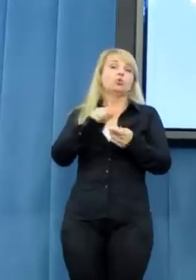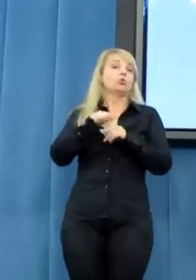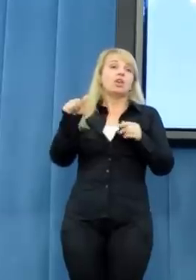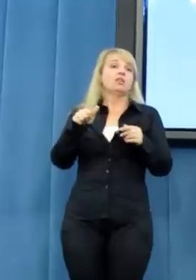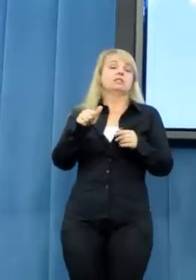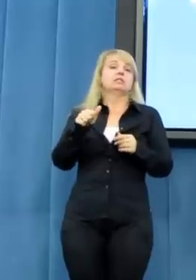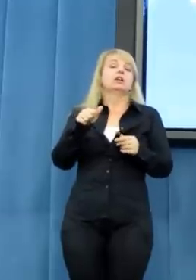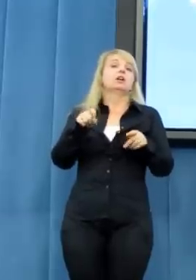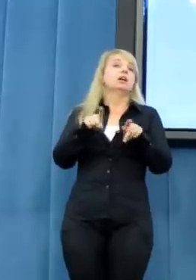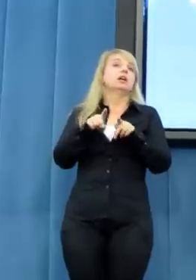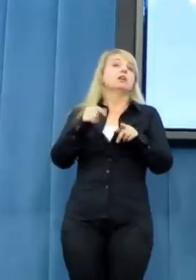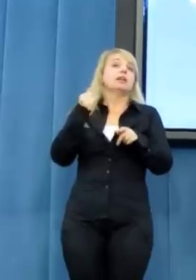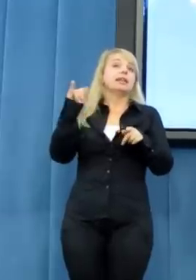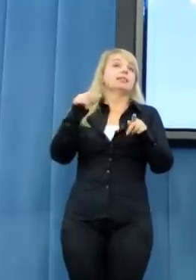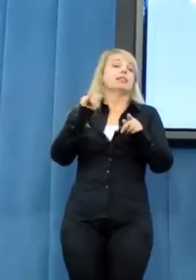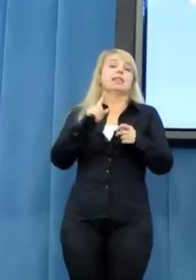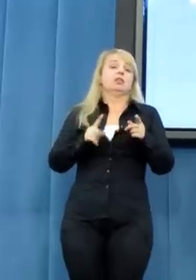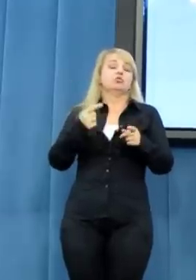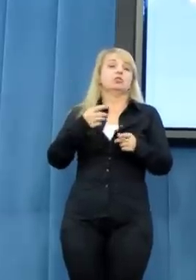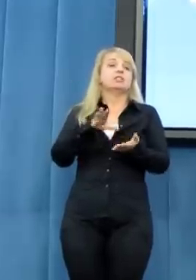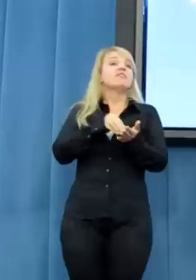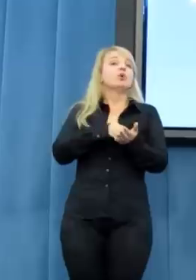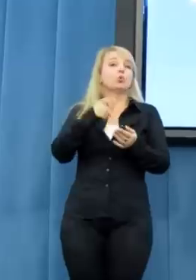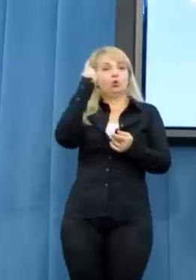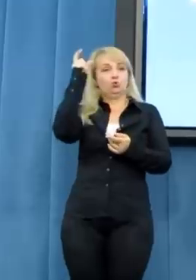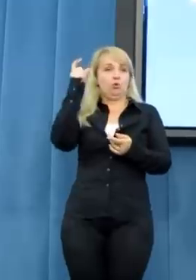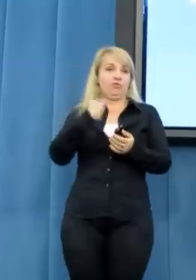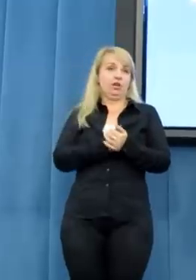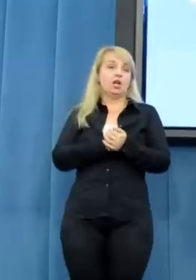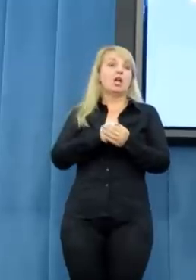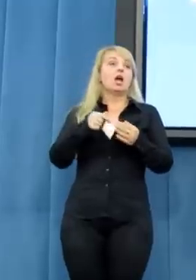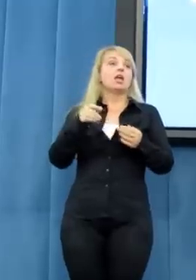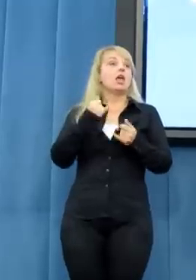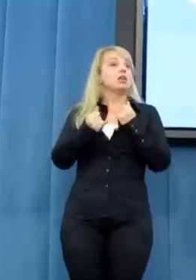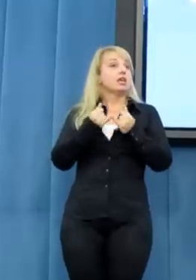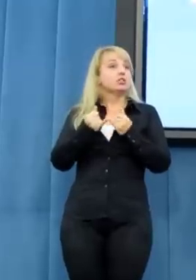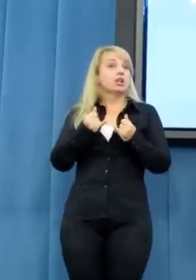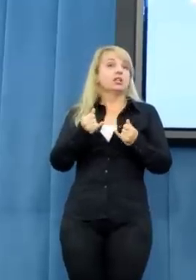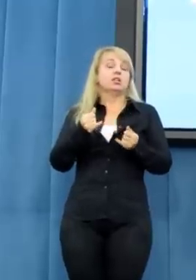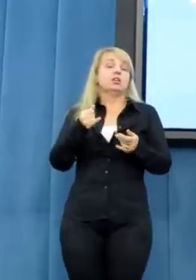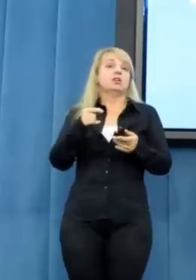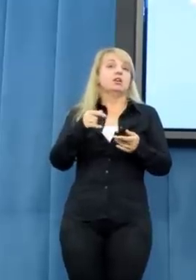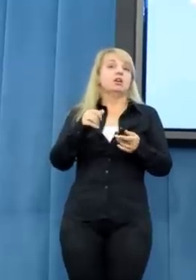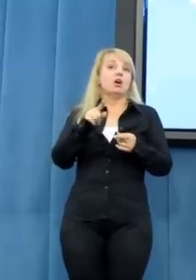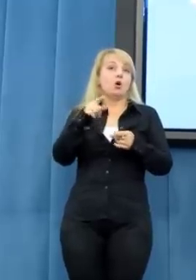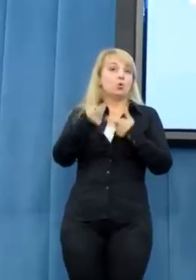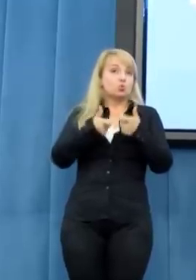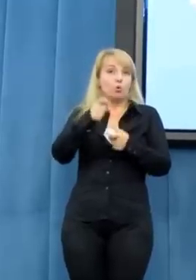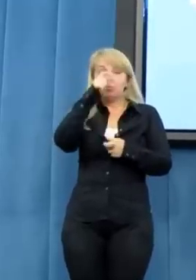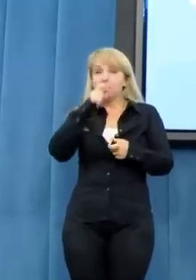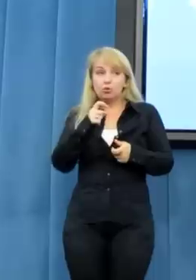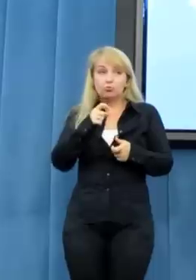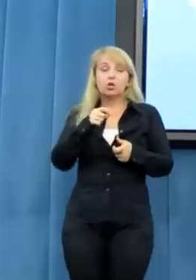ma być traktowana w sposób wyjątkowy i nie została w ten sposób